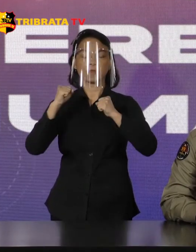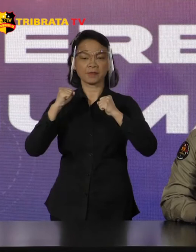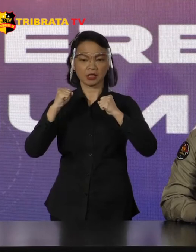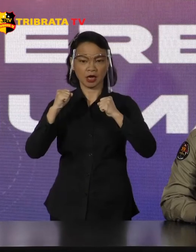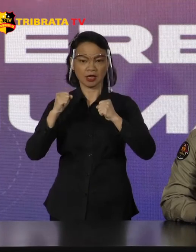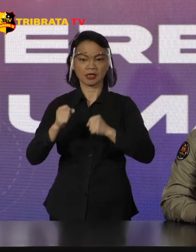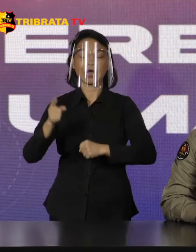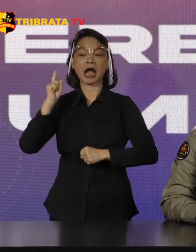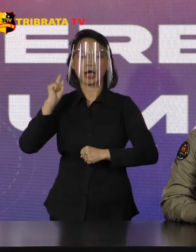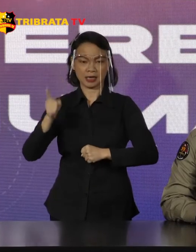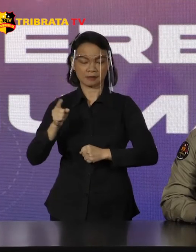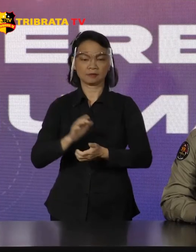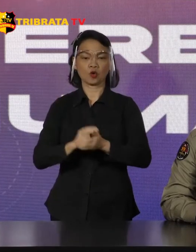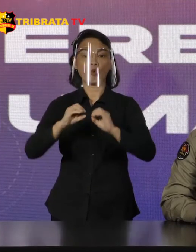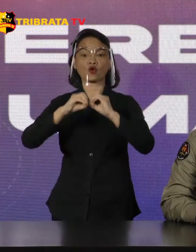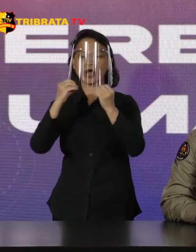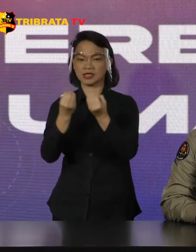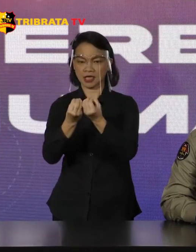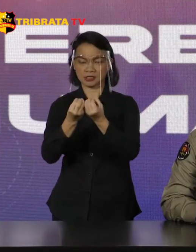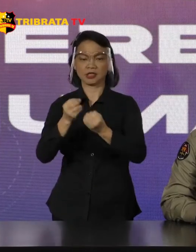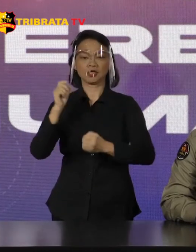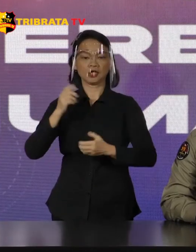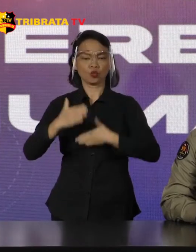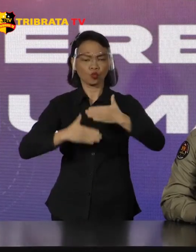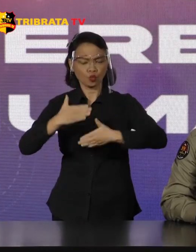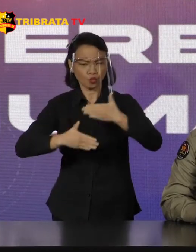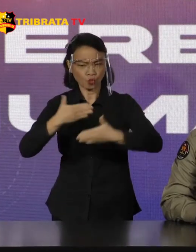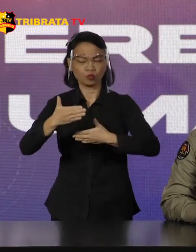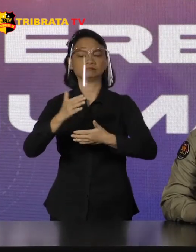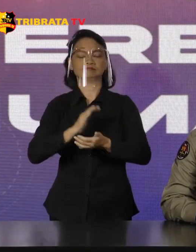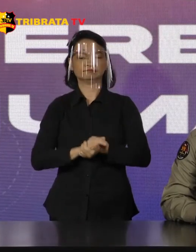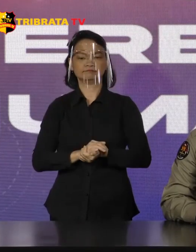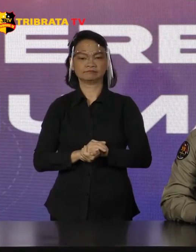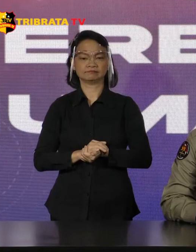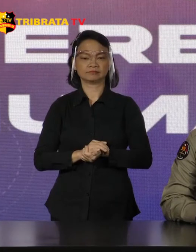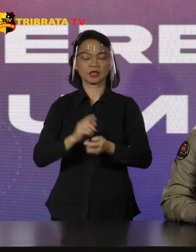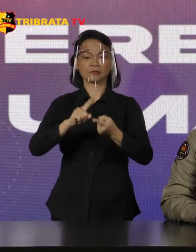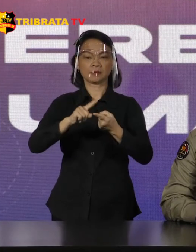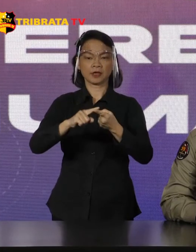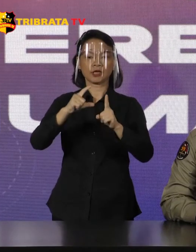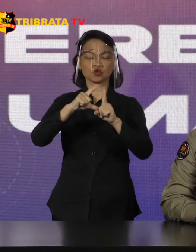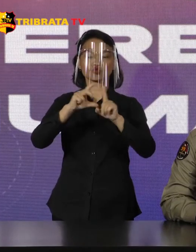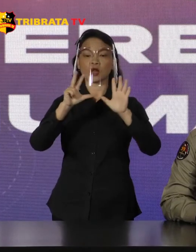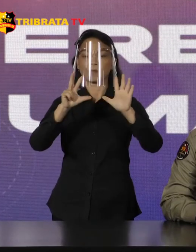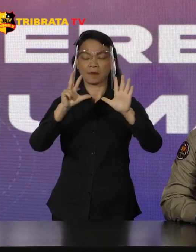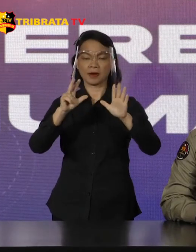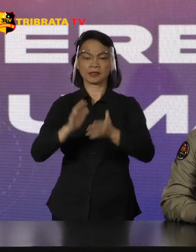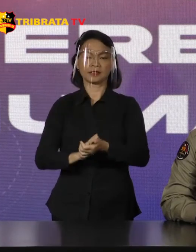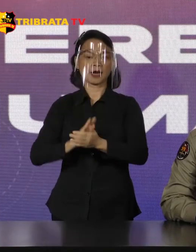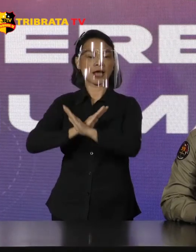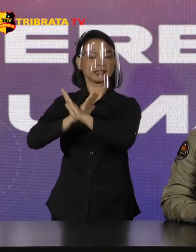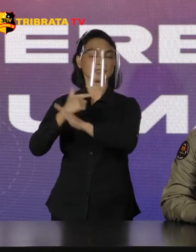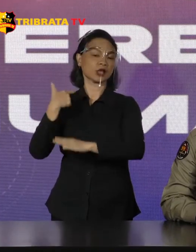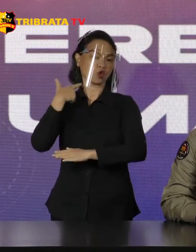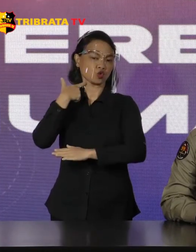eksistensi organisasi Tentunya rekan-rekan Densus 88 Anti-Terror Polri